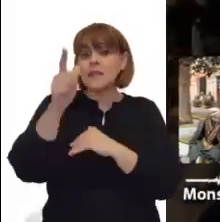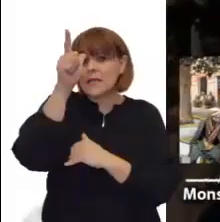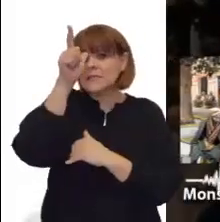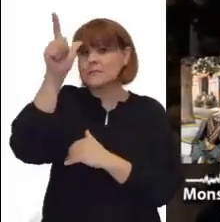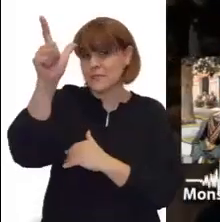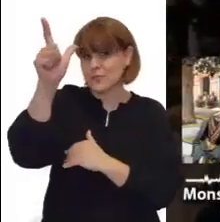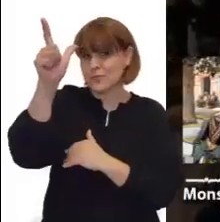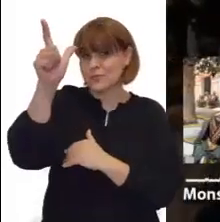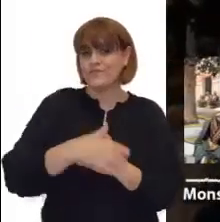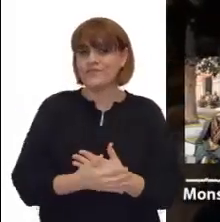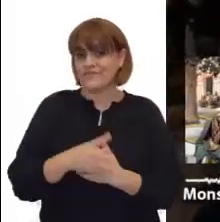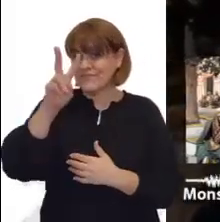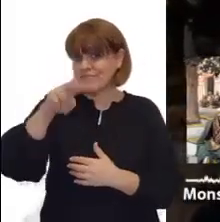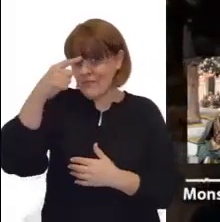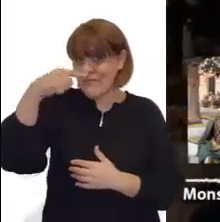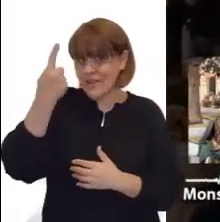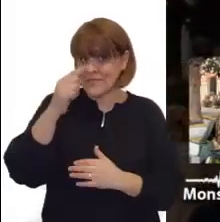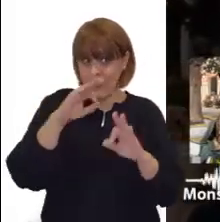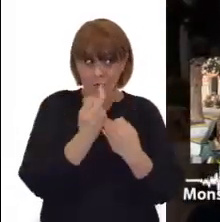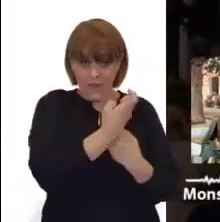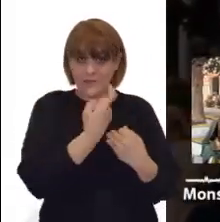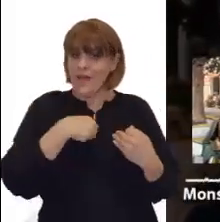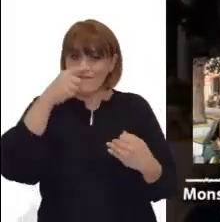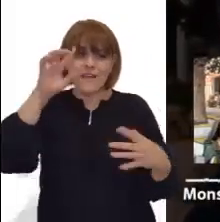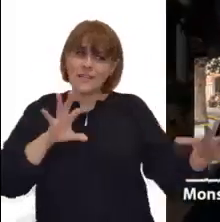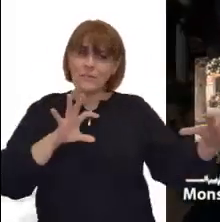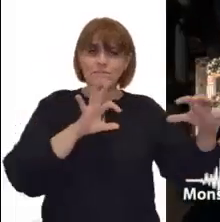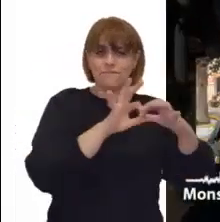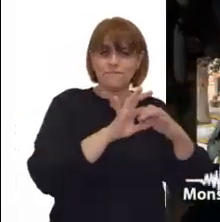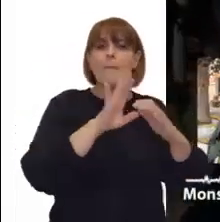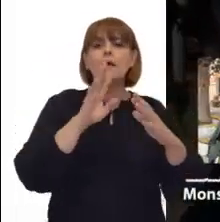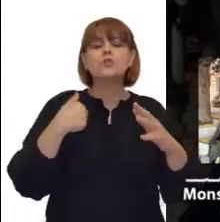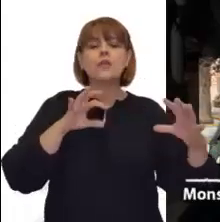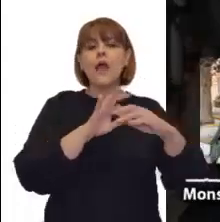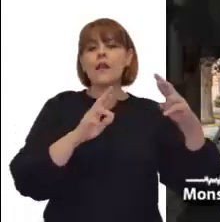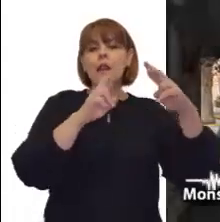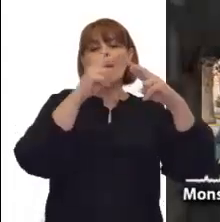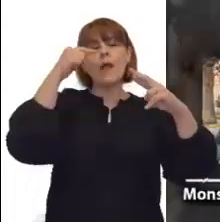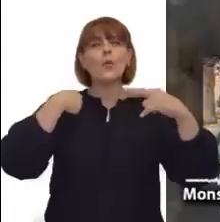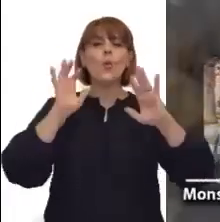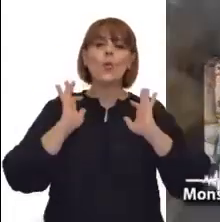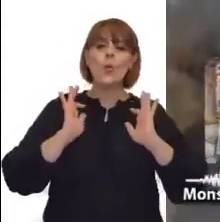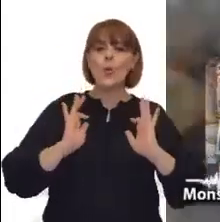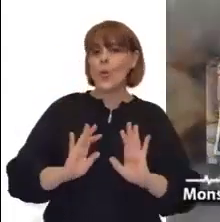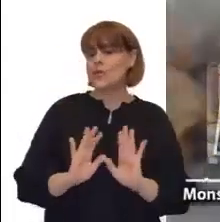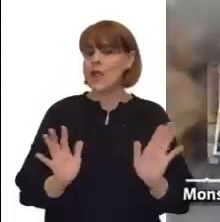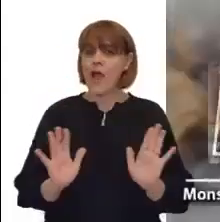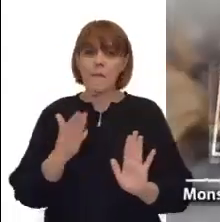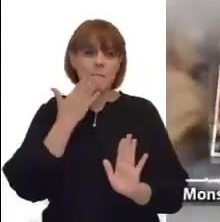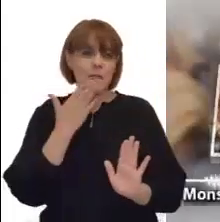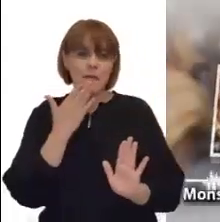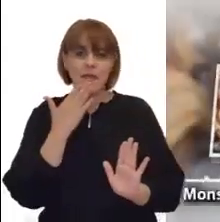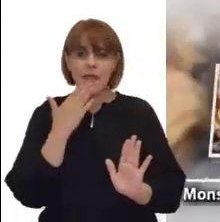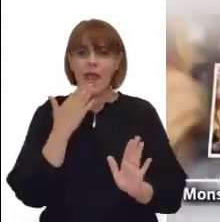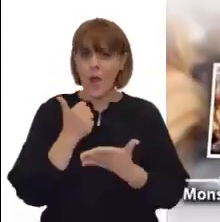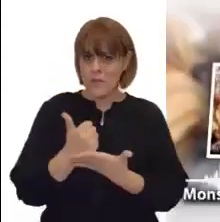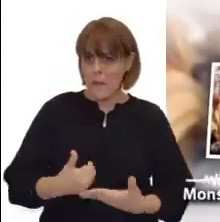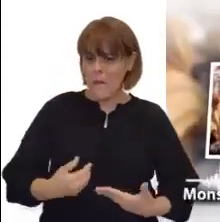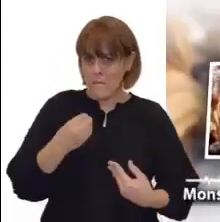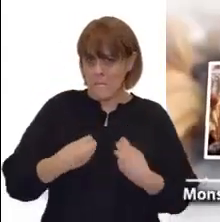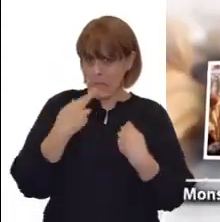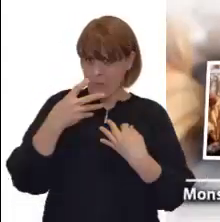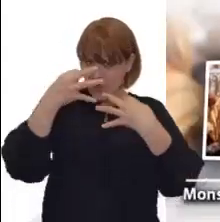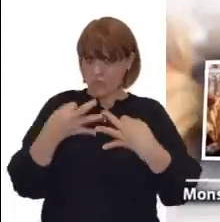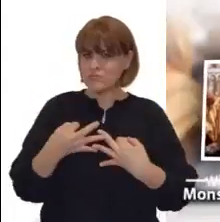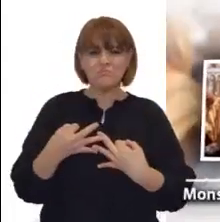malversar los fondos de la comunidad, jugar con la justicia, mentir descaradamente. No se puede